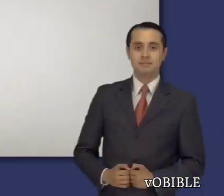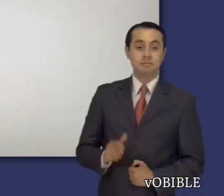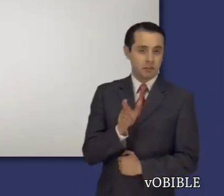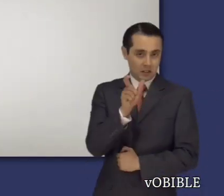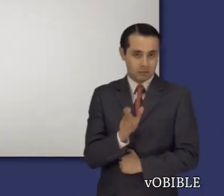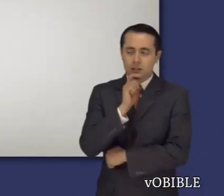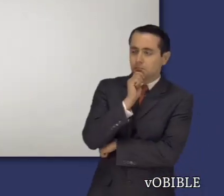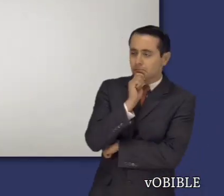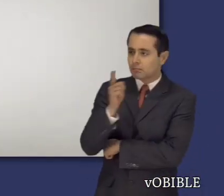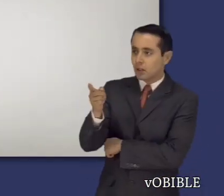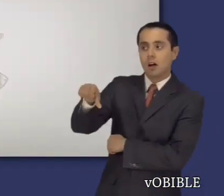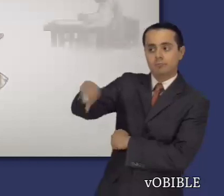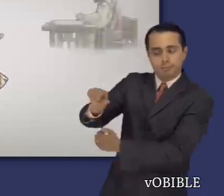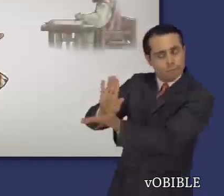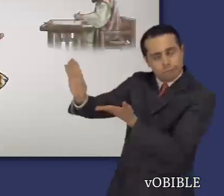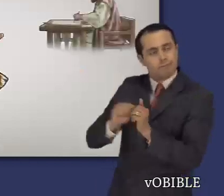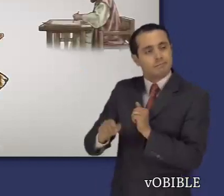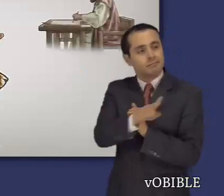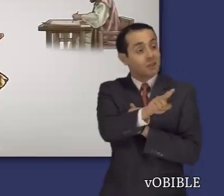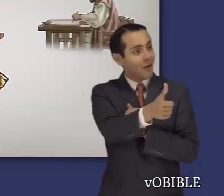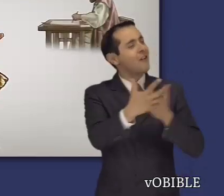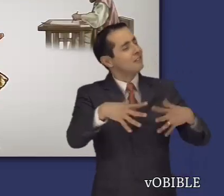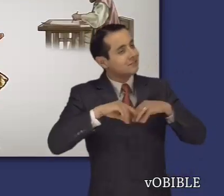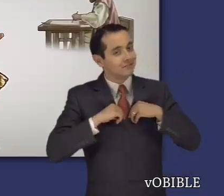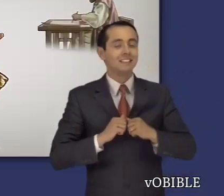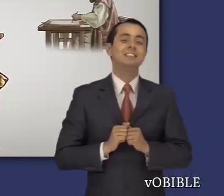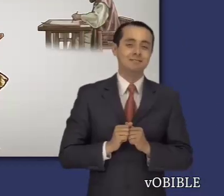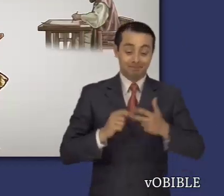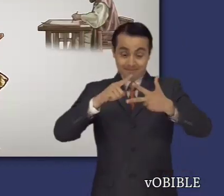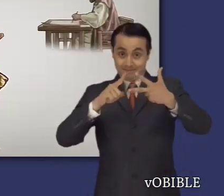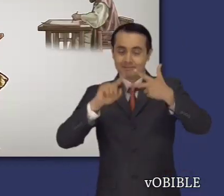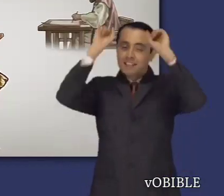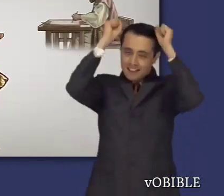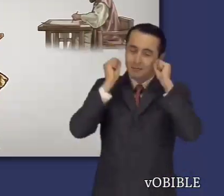Estas dos secciones contienen más de 500 proverbios de Salomón.